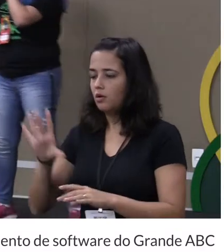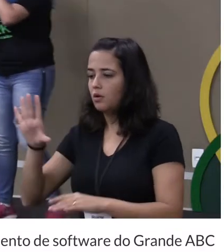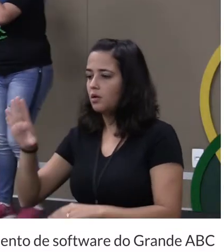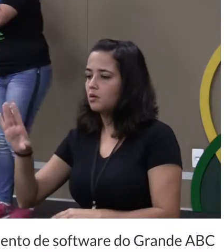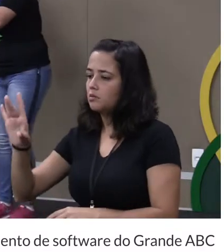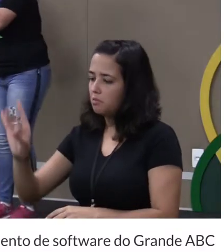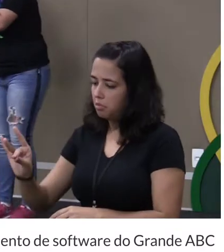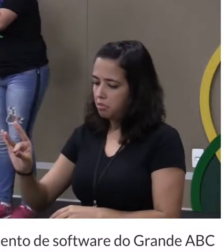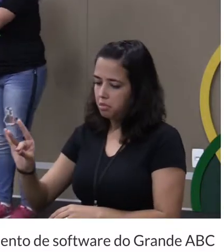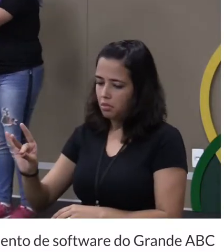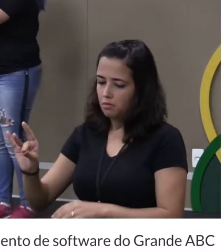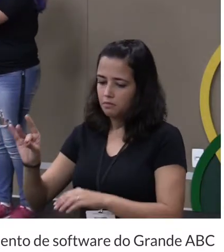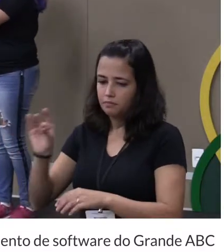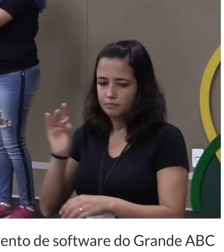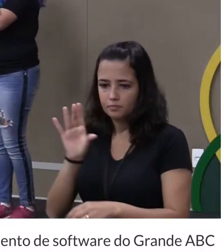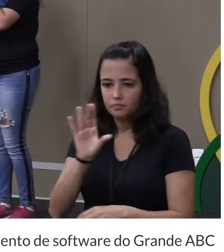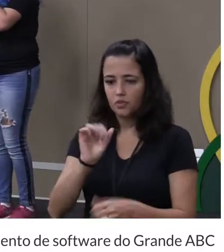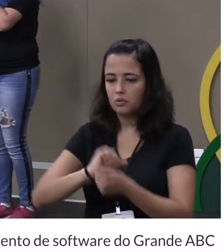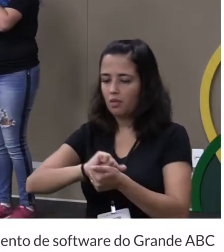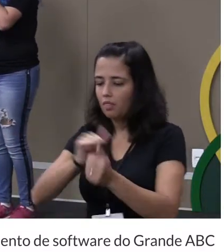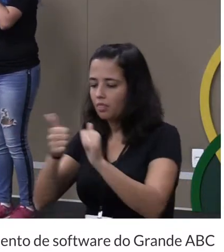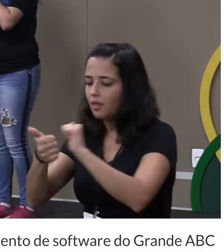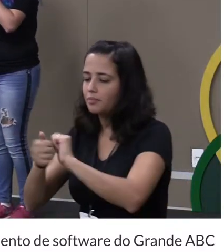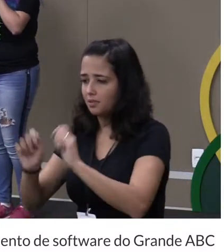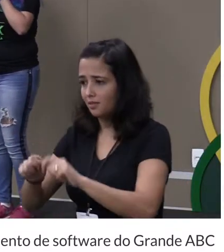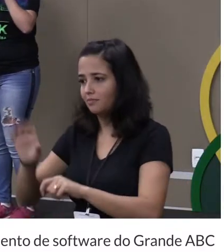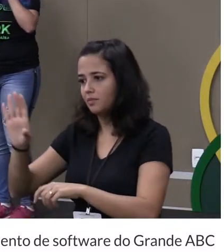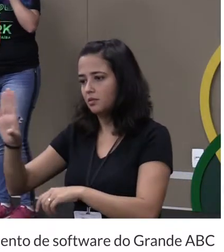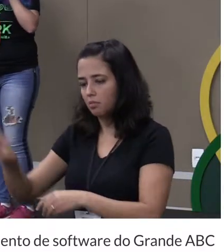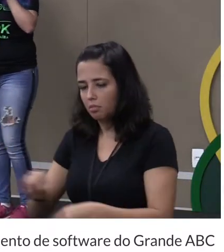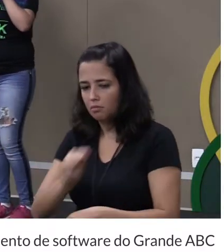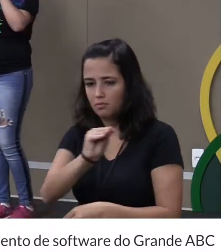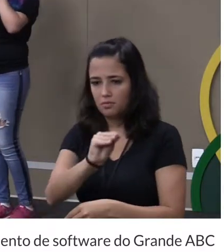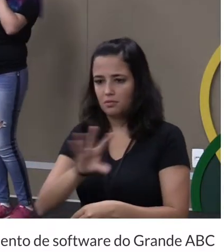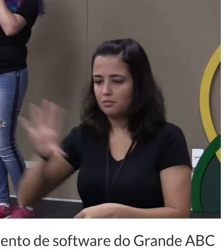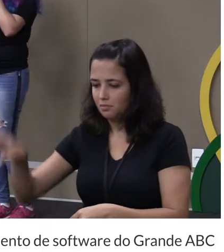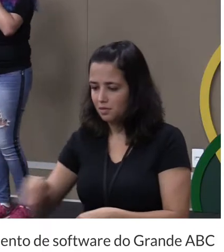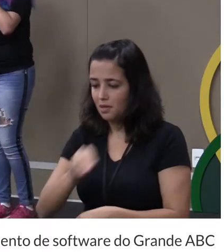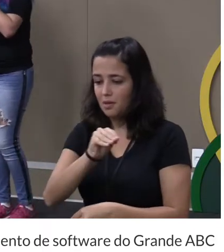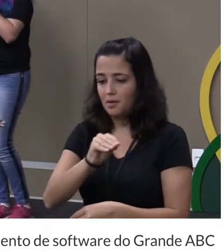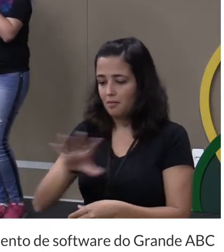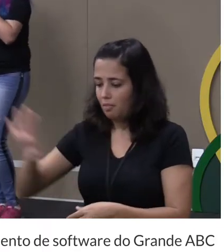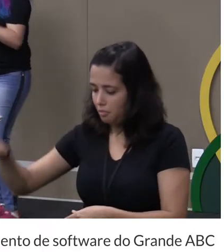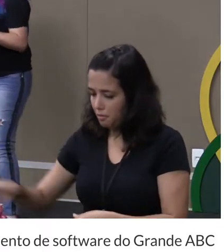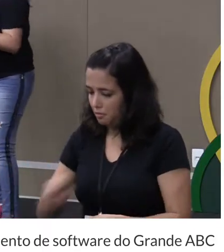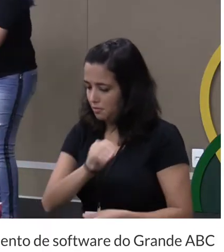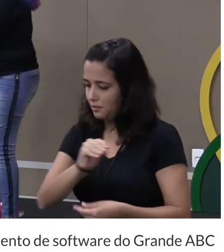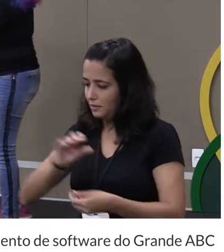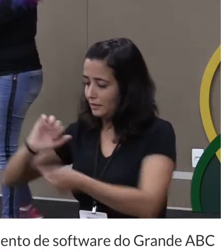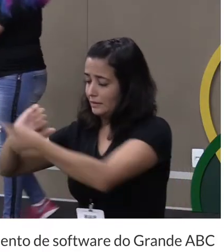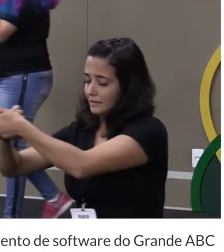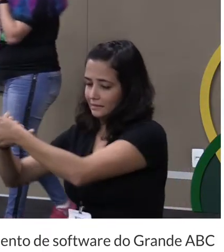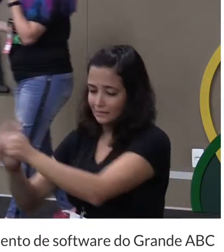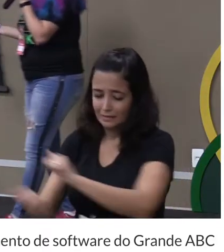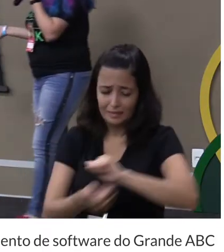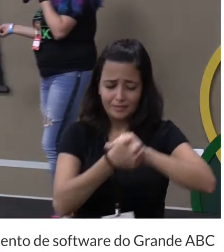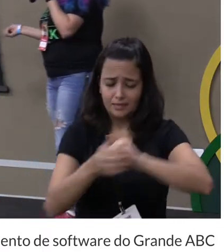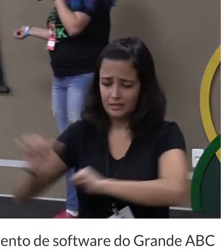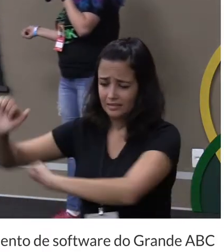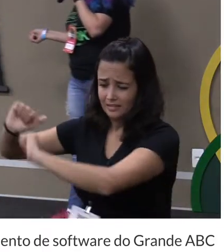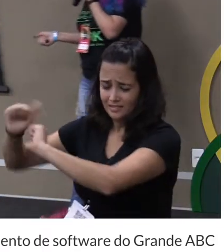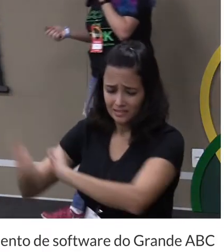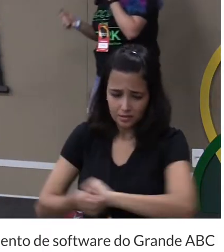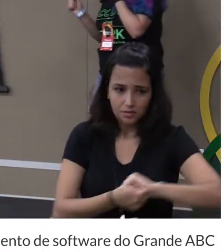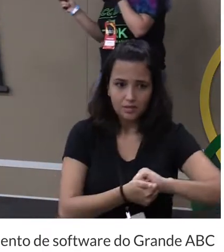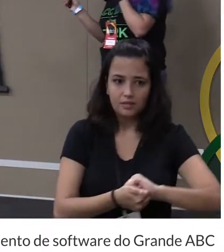ctrl v e ir adaptando só que mesmo assim ir adaptando não é tão fácil assim